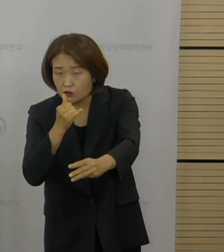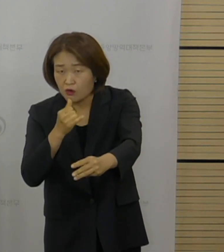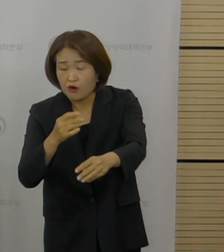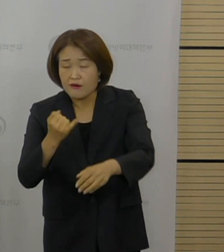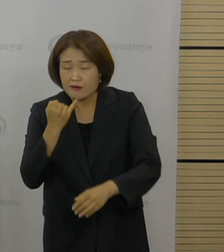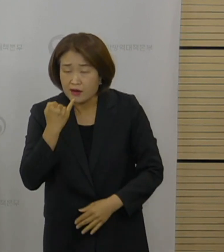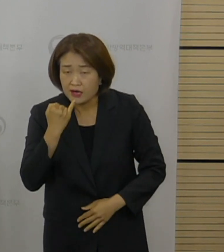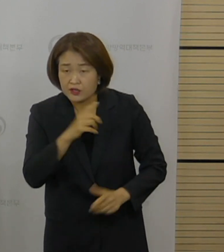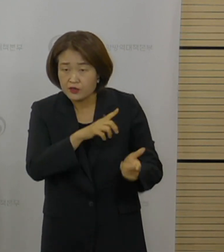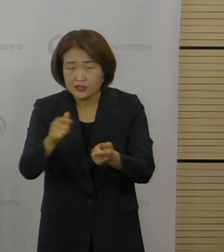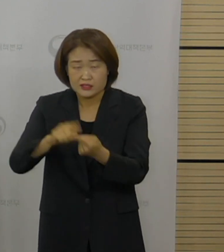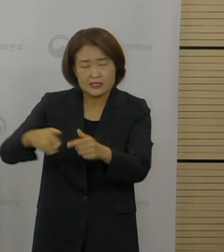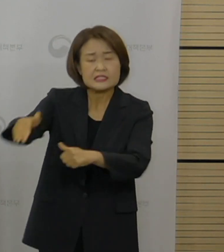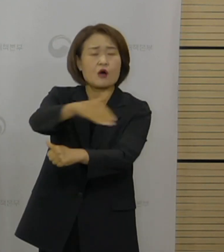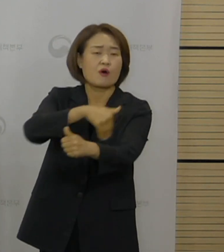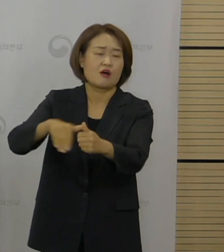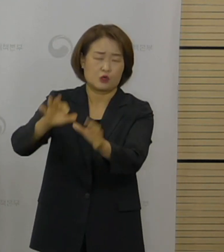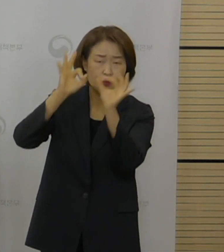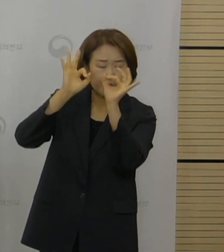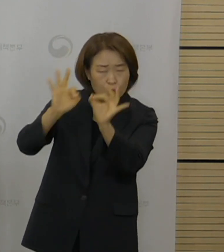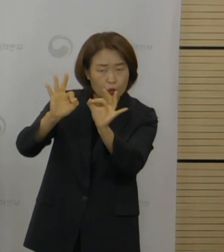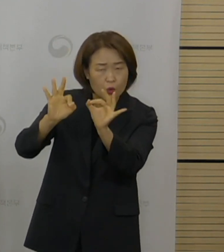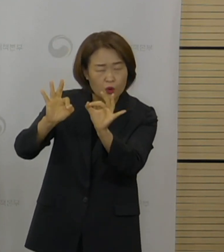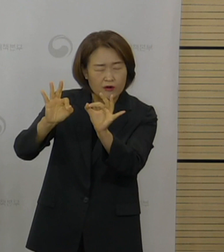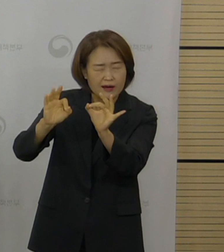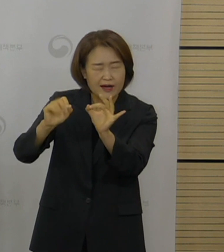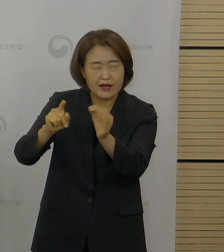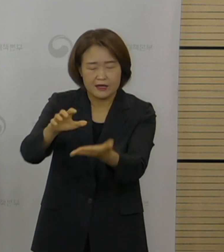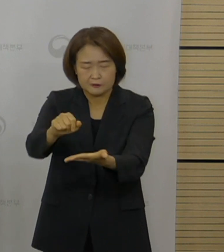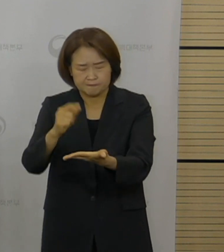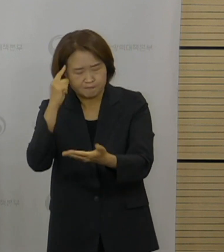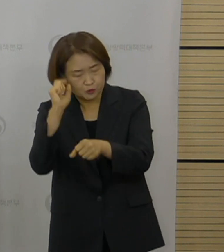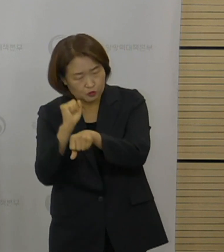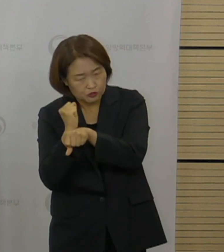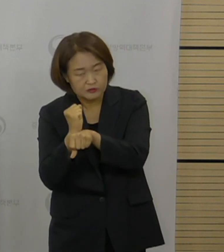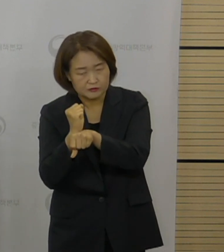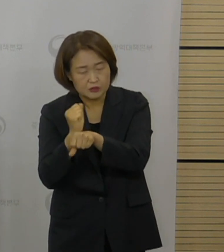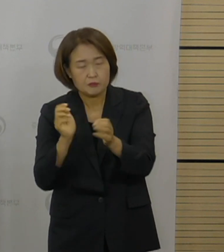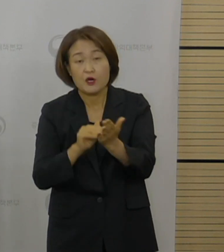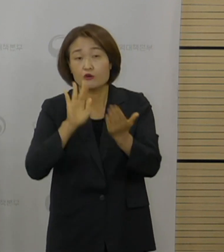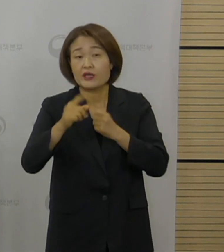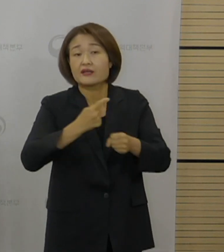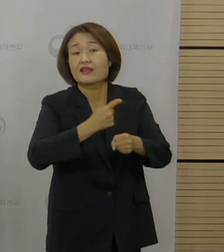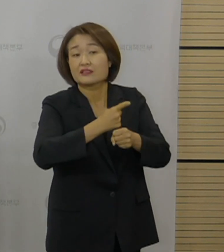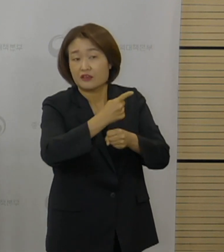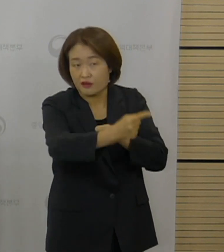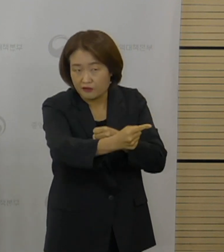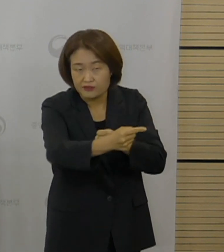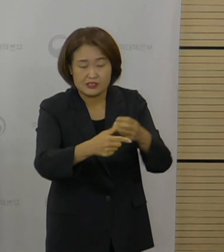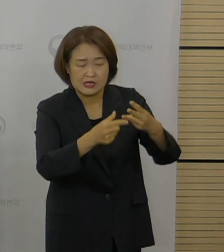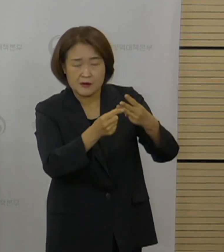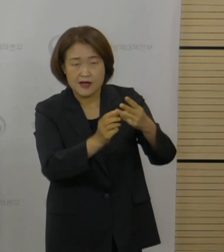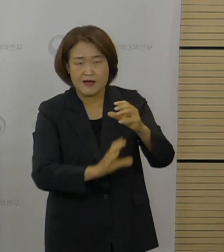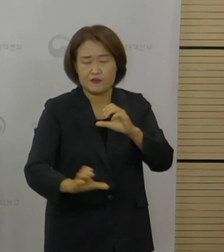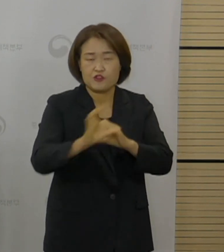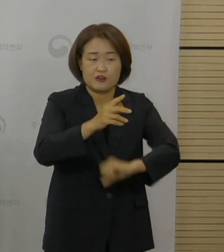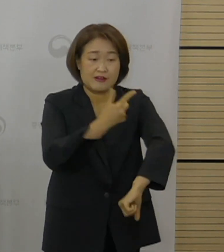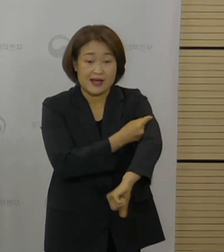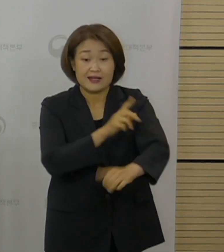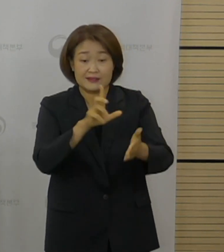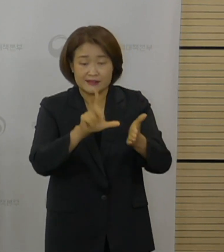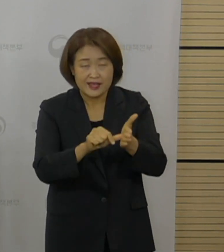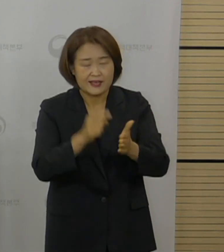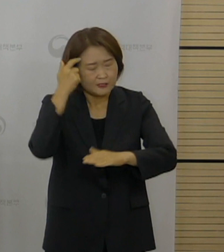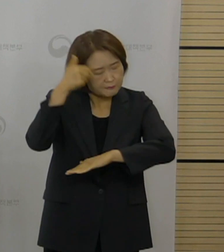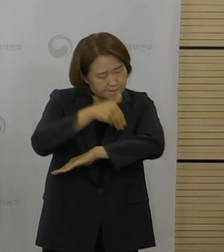내년도 백신에 대한 구매 계획이라든지 이런 향후 계획에 반영해서 발표를 할 예정임을 말씀을 드립니다.